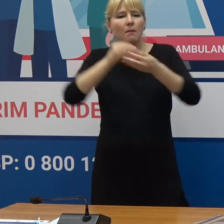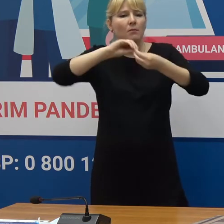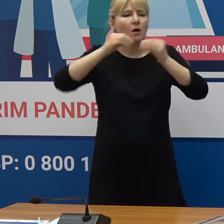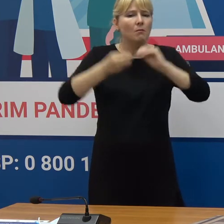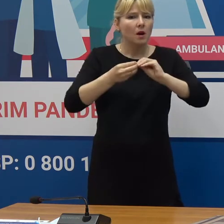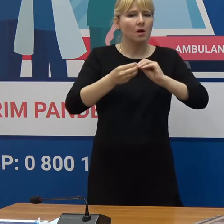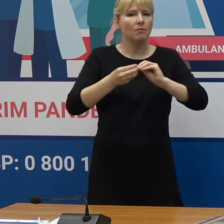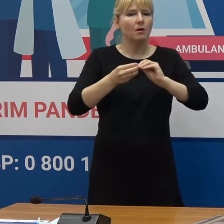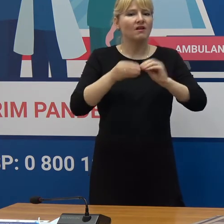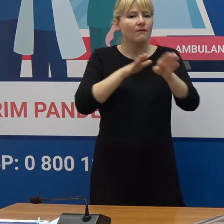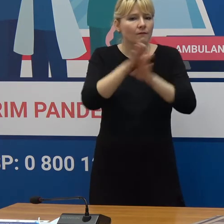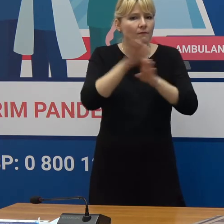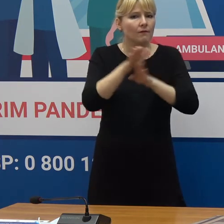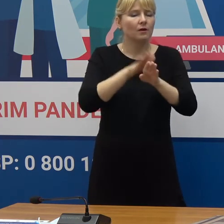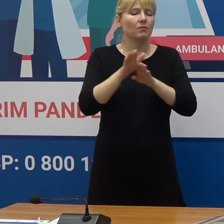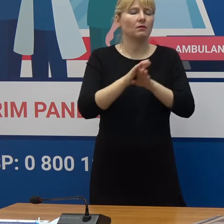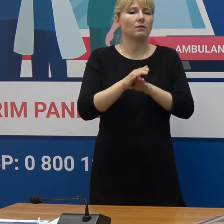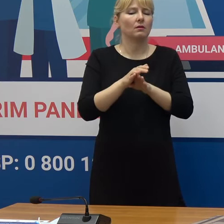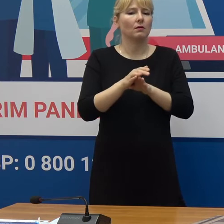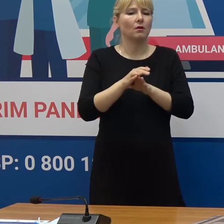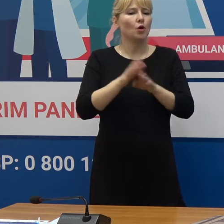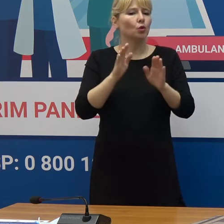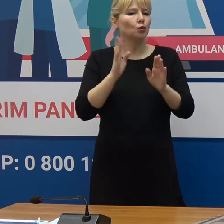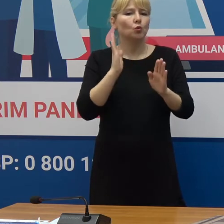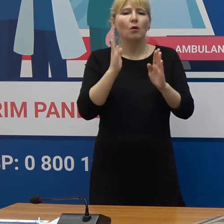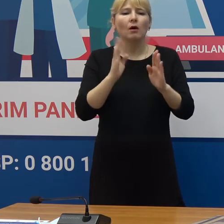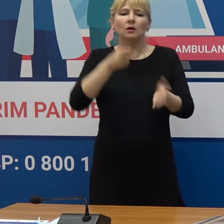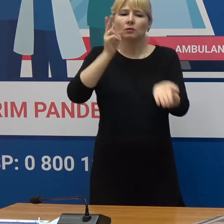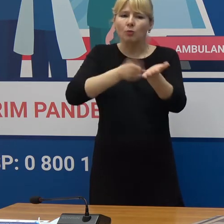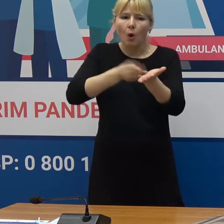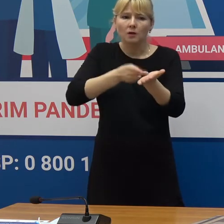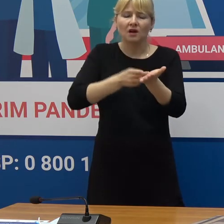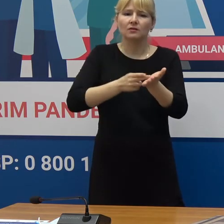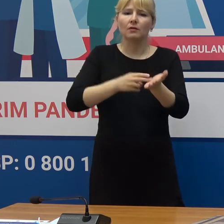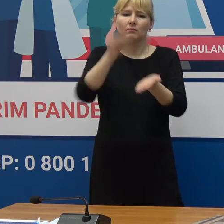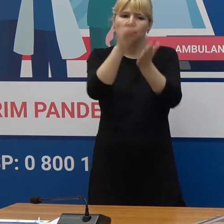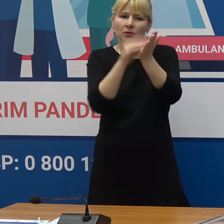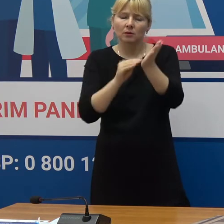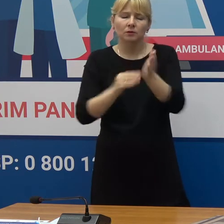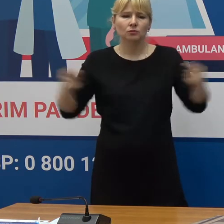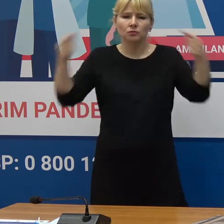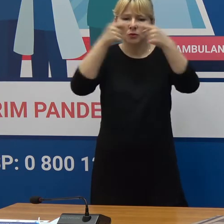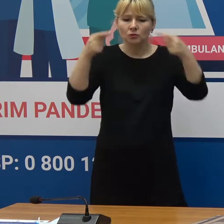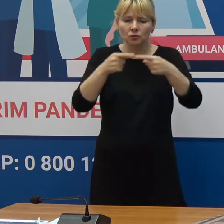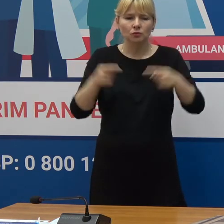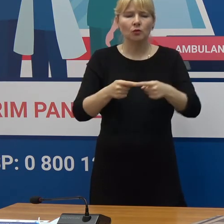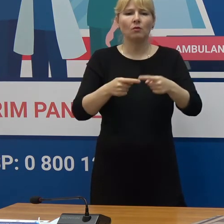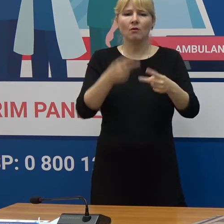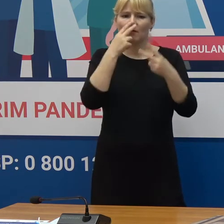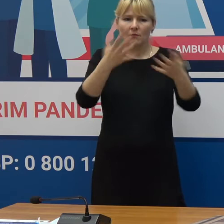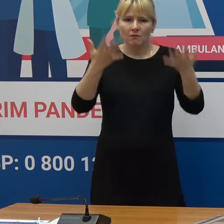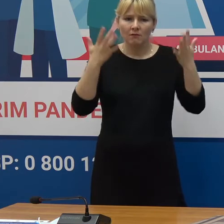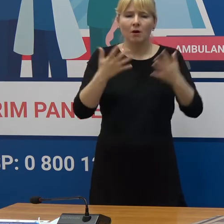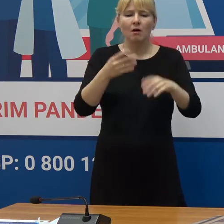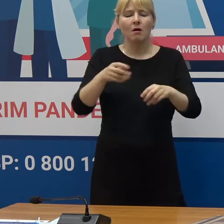răspunsului rezistente și flexibile Bazate doar pe dovezi științifice, pe dovezi clare din